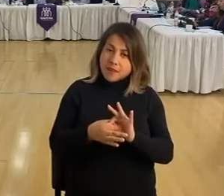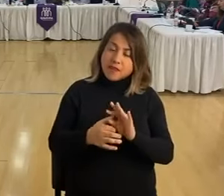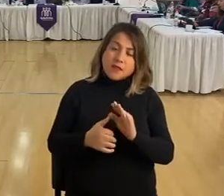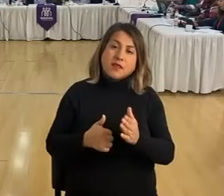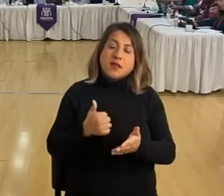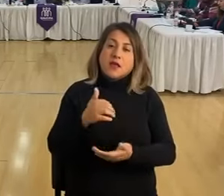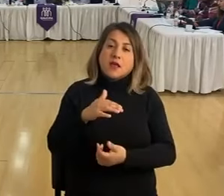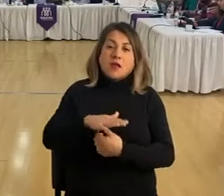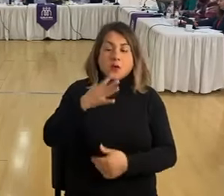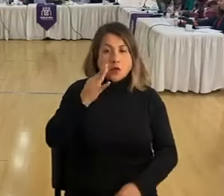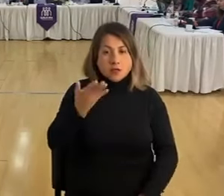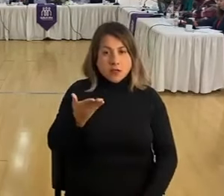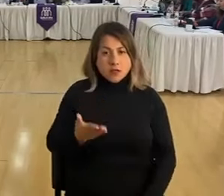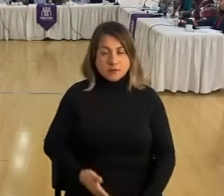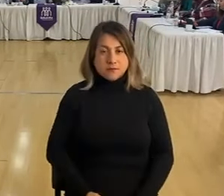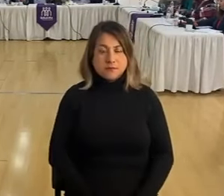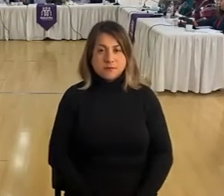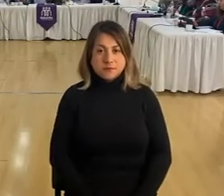concejal